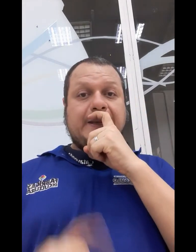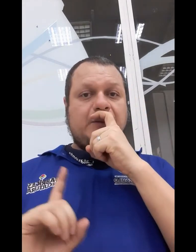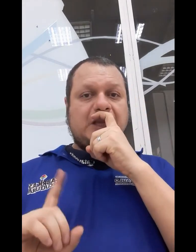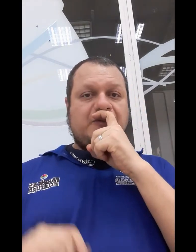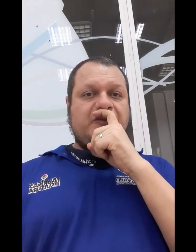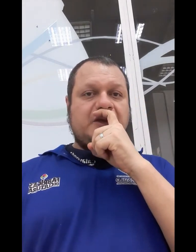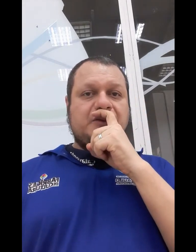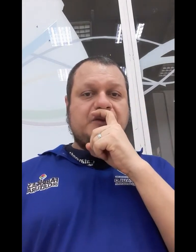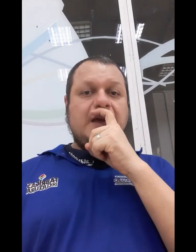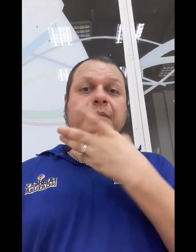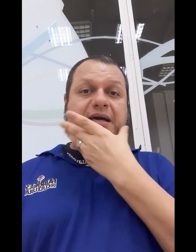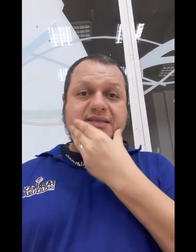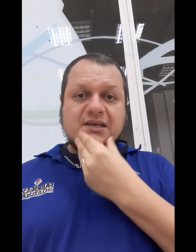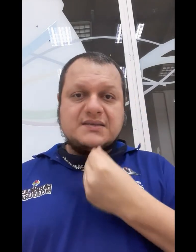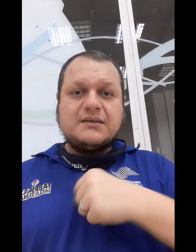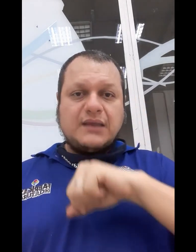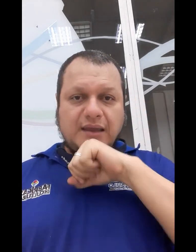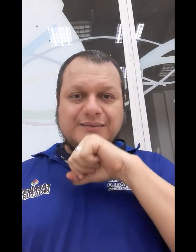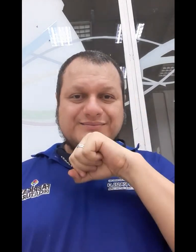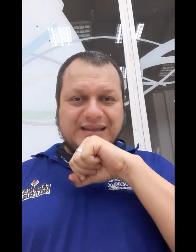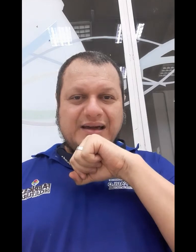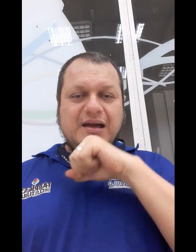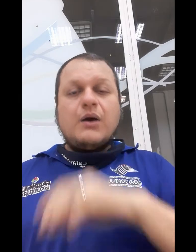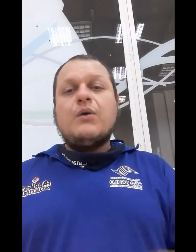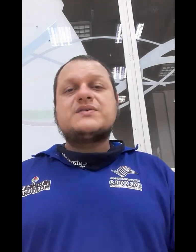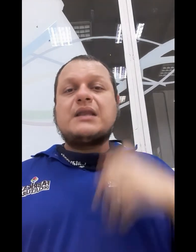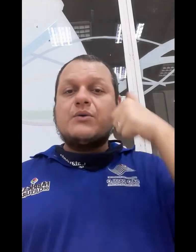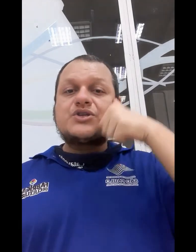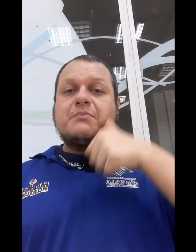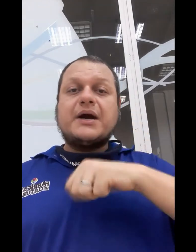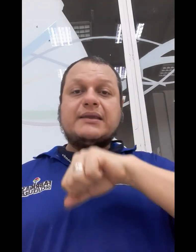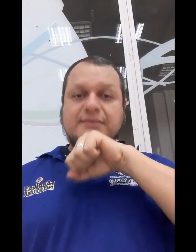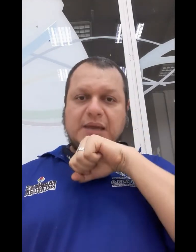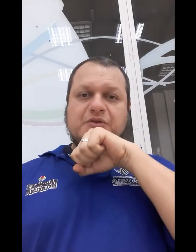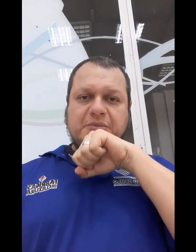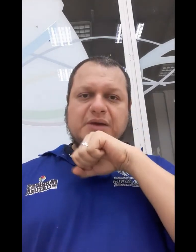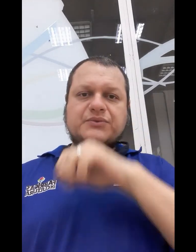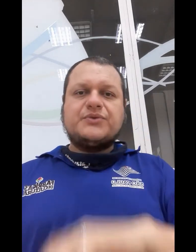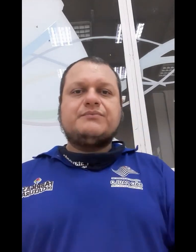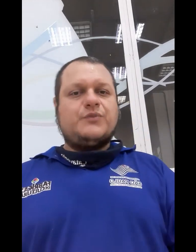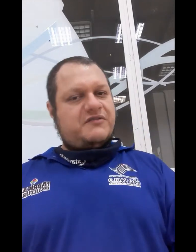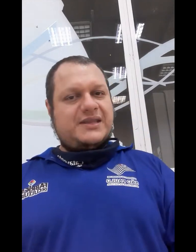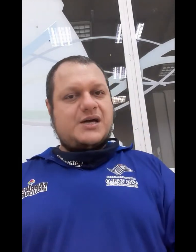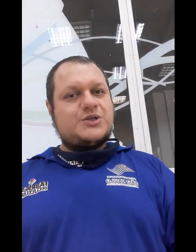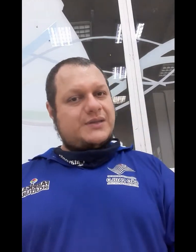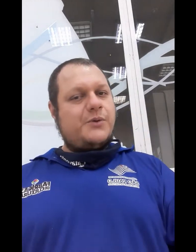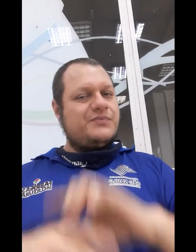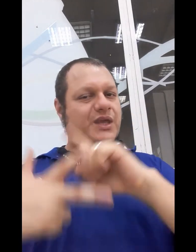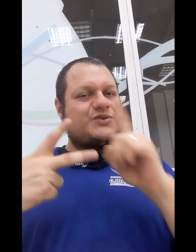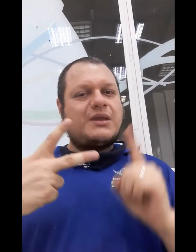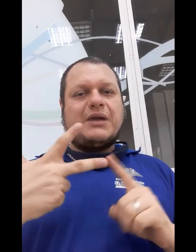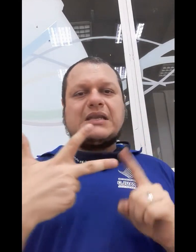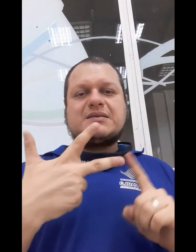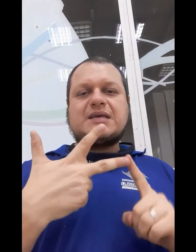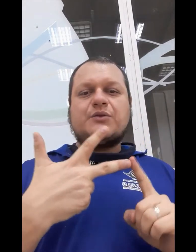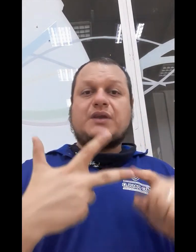não tem movimento, mas esse tem, né? Ou o sinal de mãe tem movimento, não é verdade? Então, isso também é necessário ter.